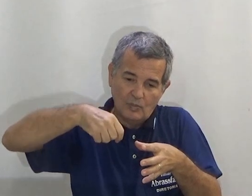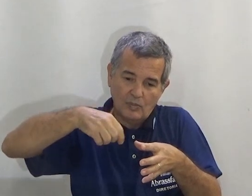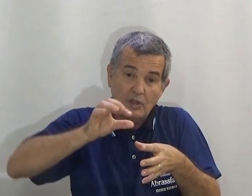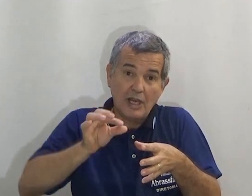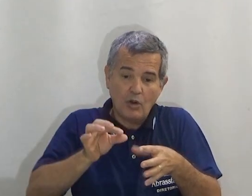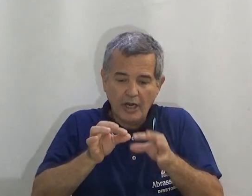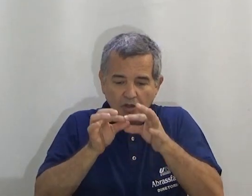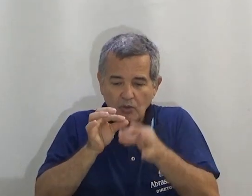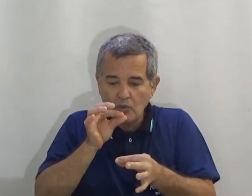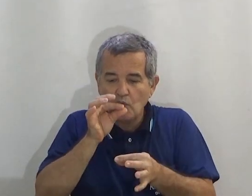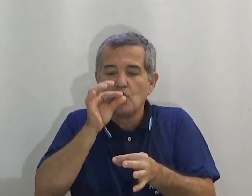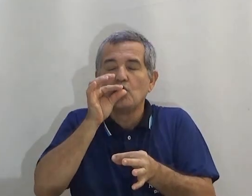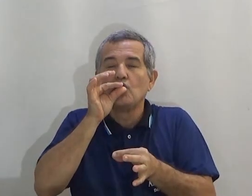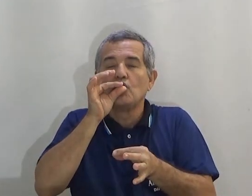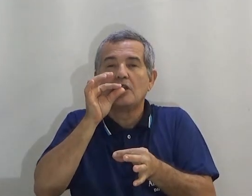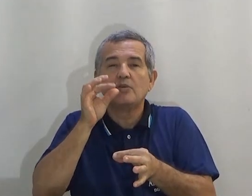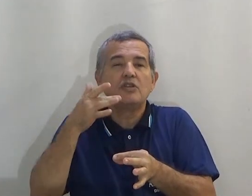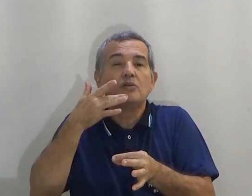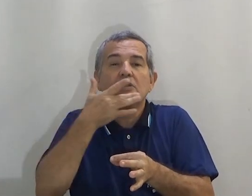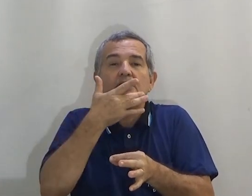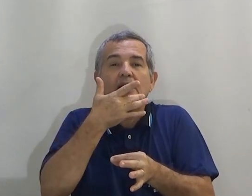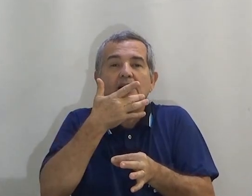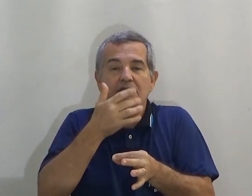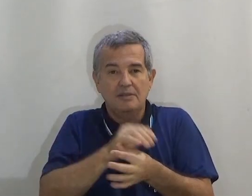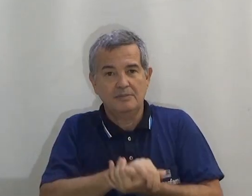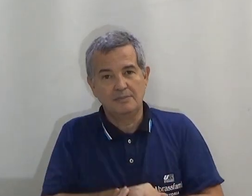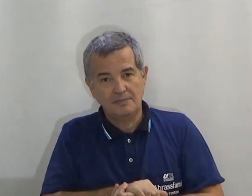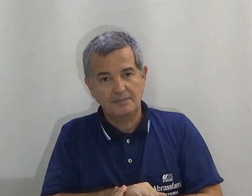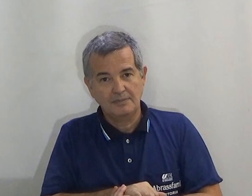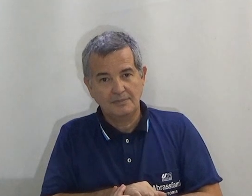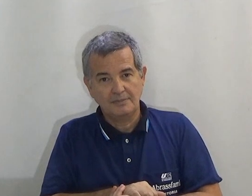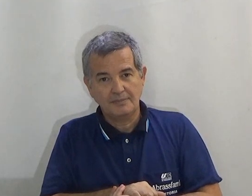E agora. Canudinho. Delíce.